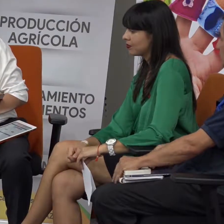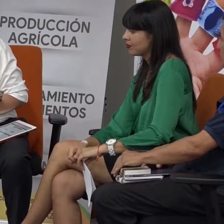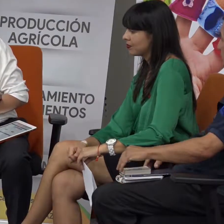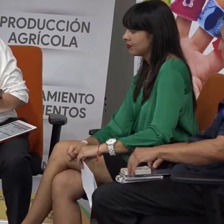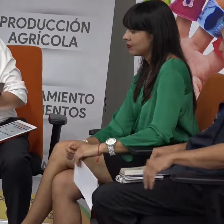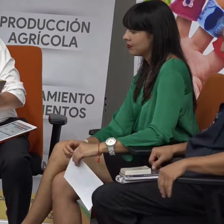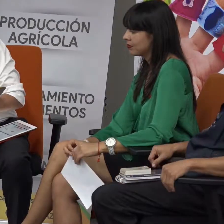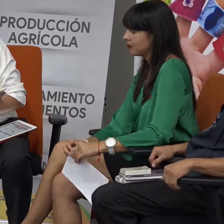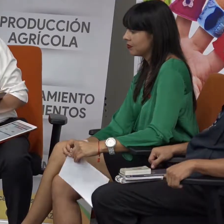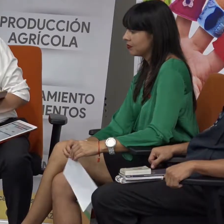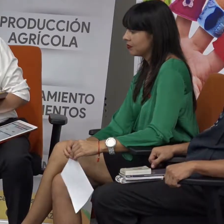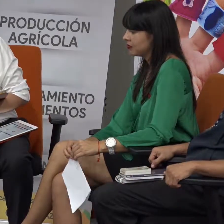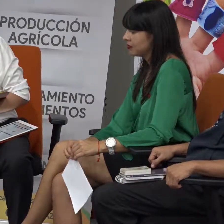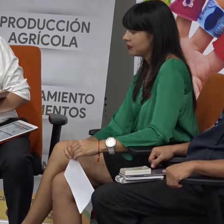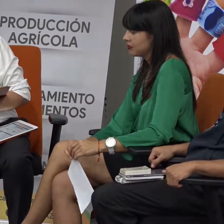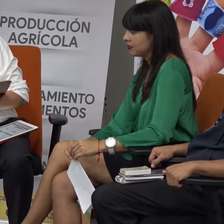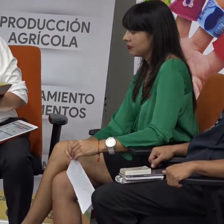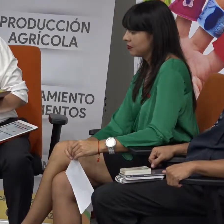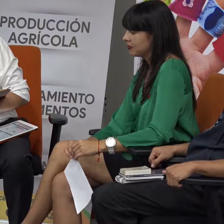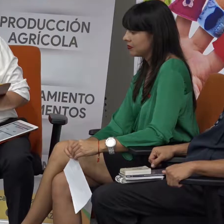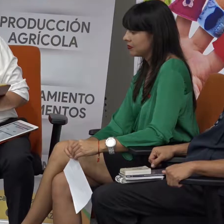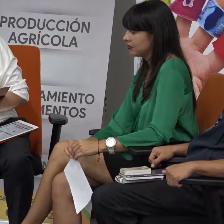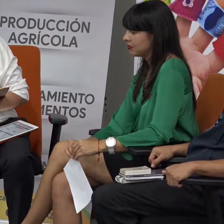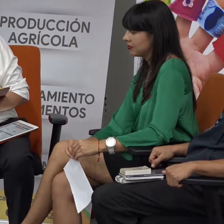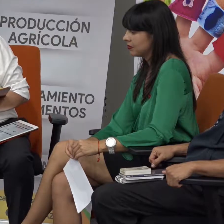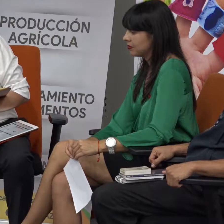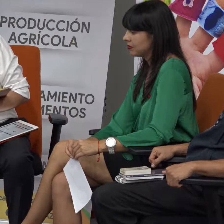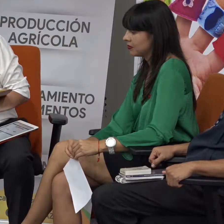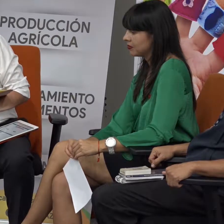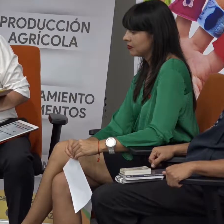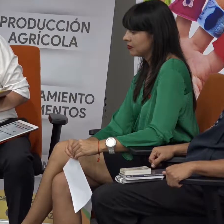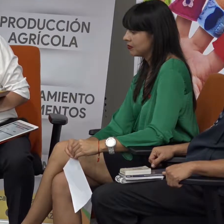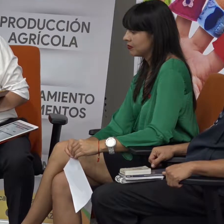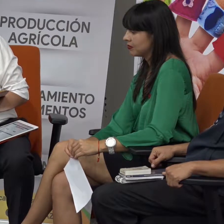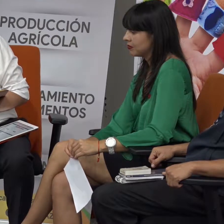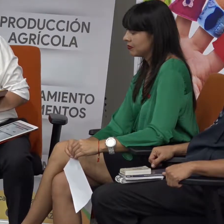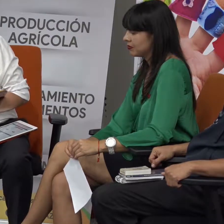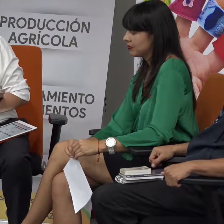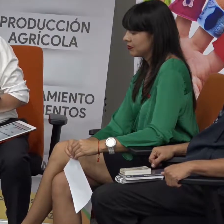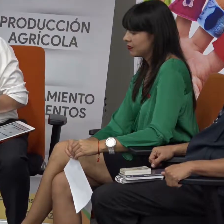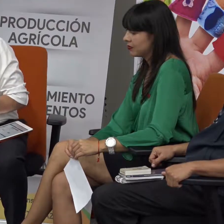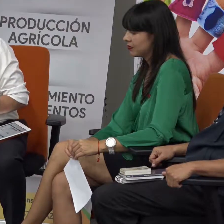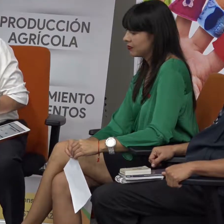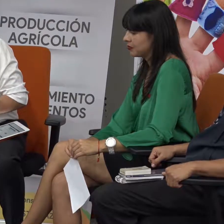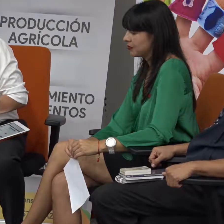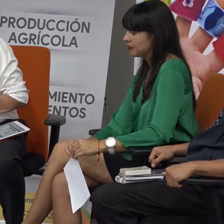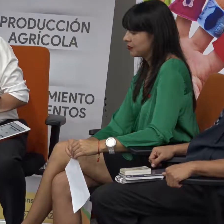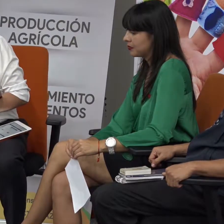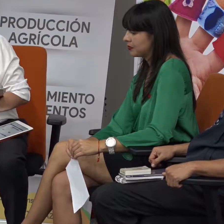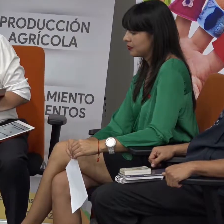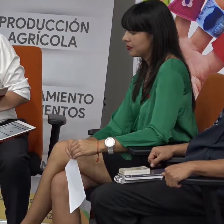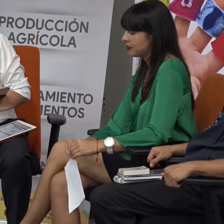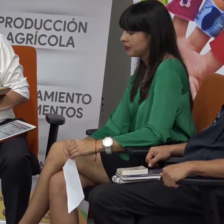que dan a nivel de la escuela es suficiente es la necesaria